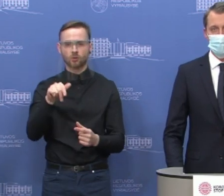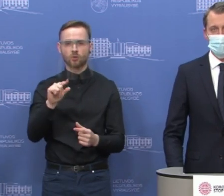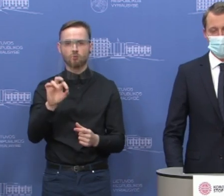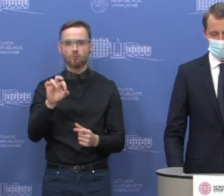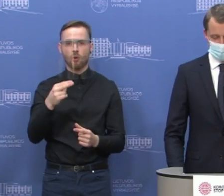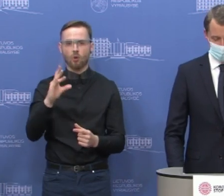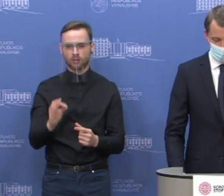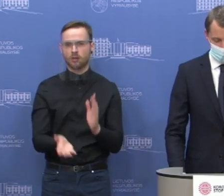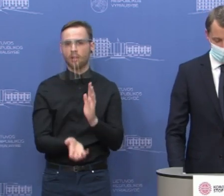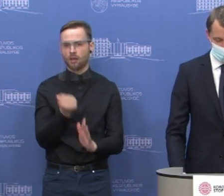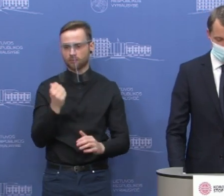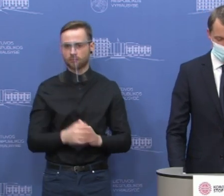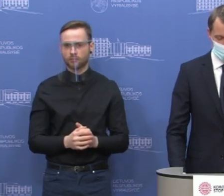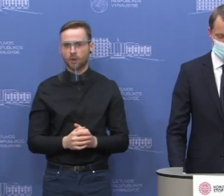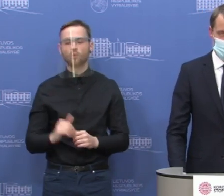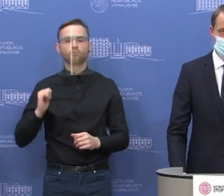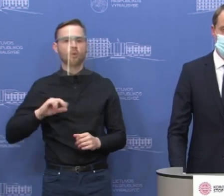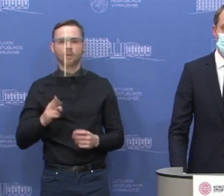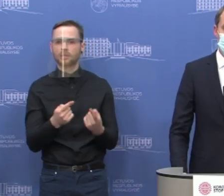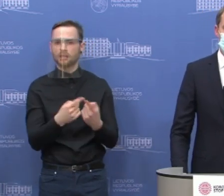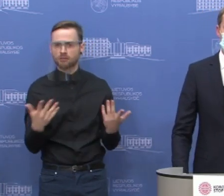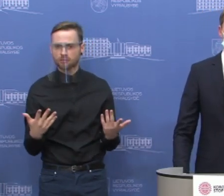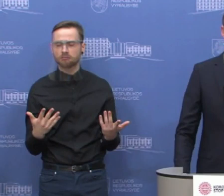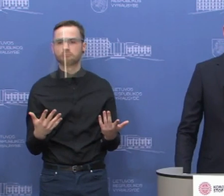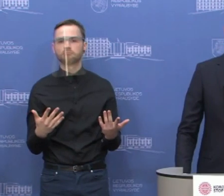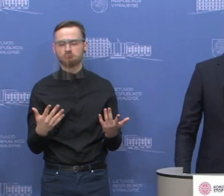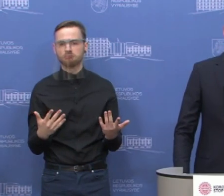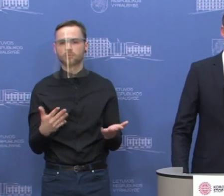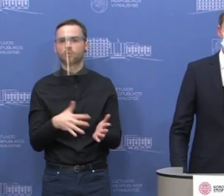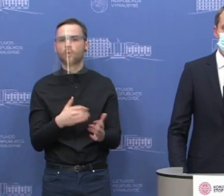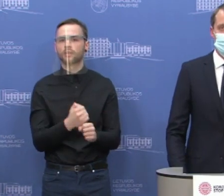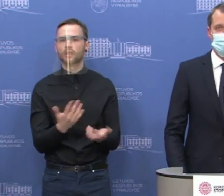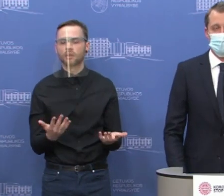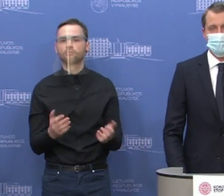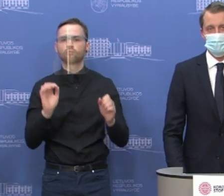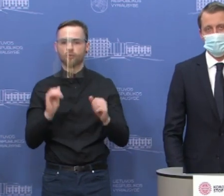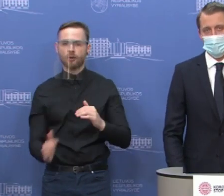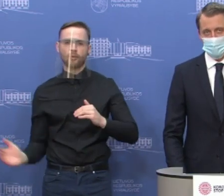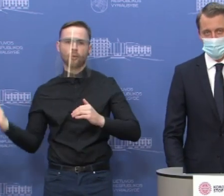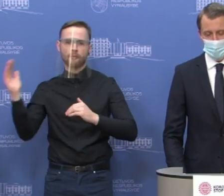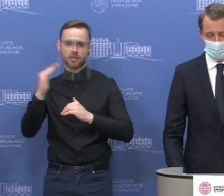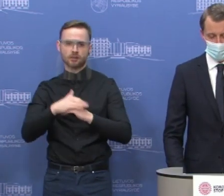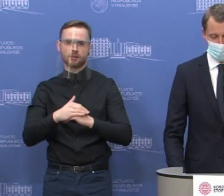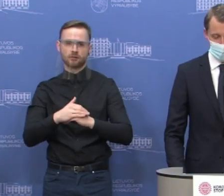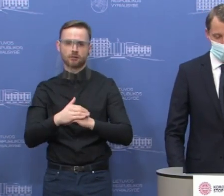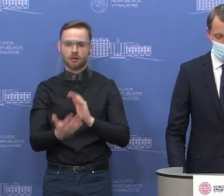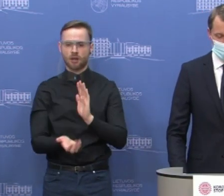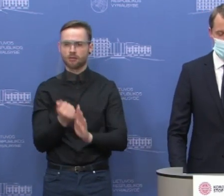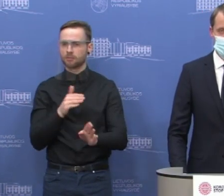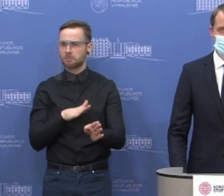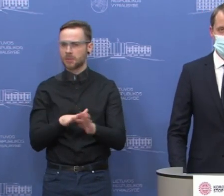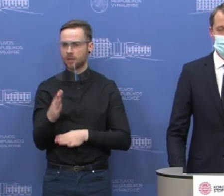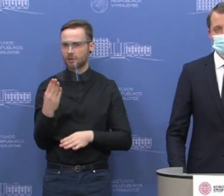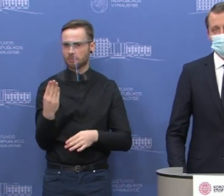nesutinka paimti kelionių kupono, tai tokiu atveju turi būti kompensavimas už neįvykusią kelionę. Tai